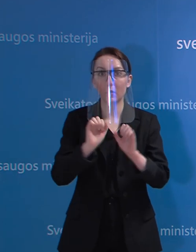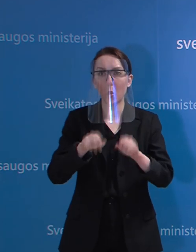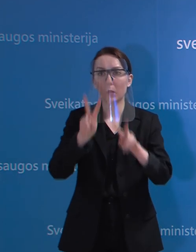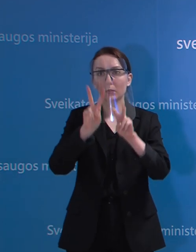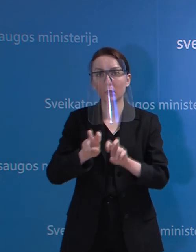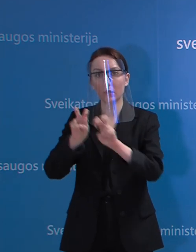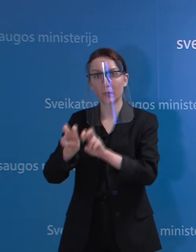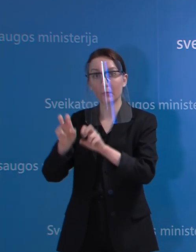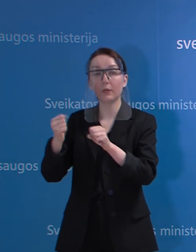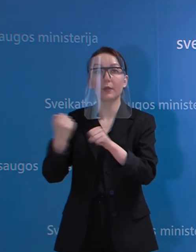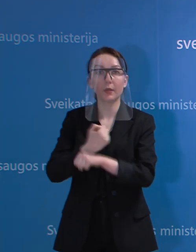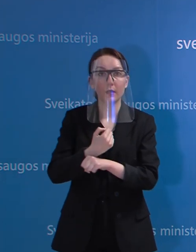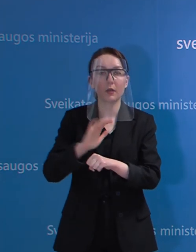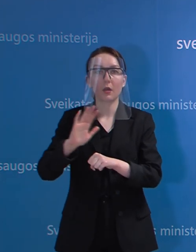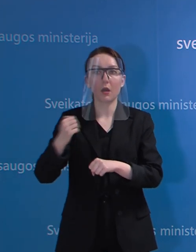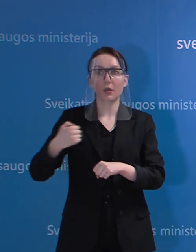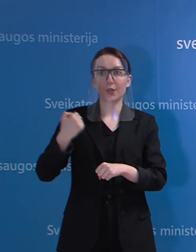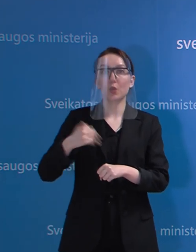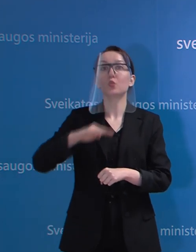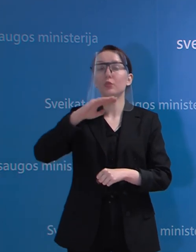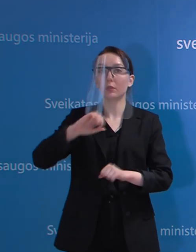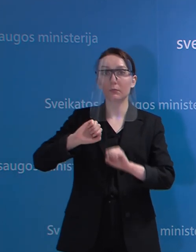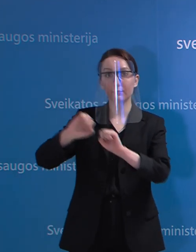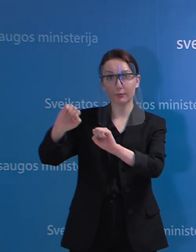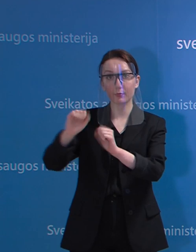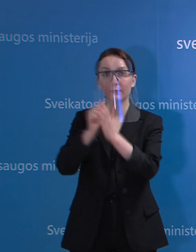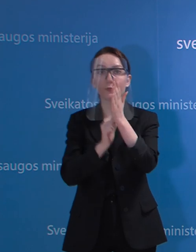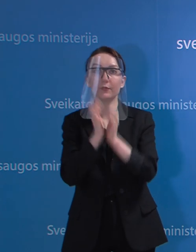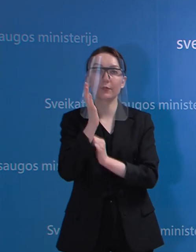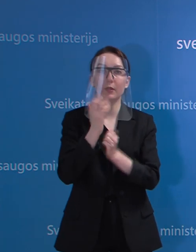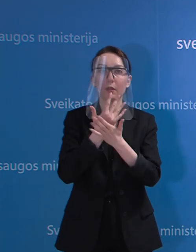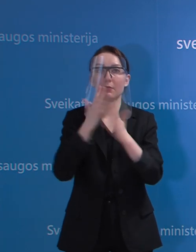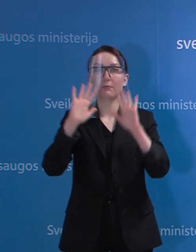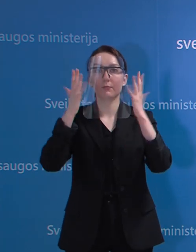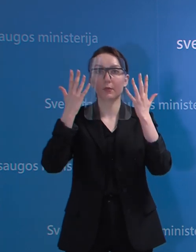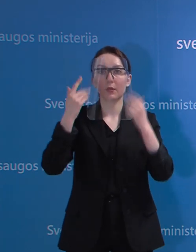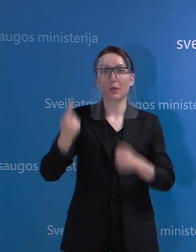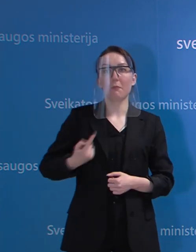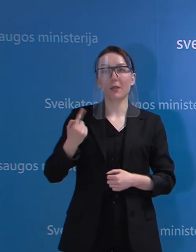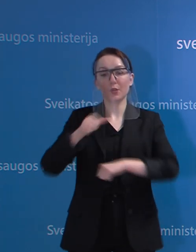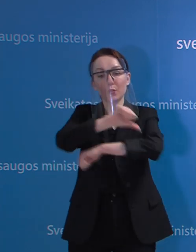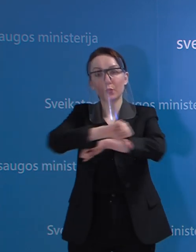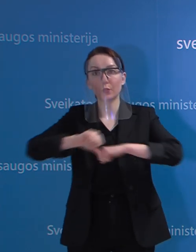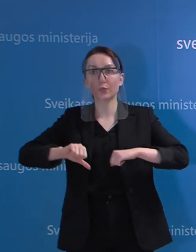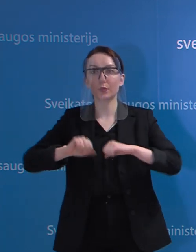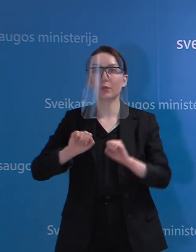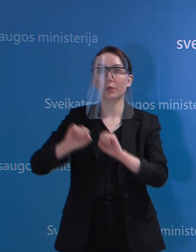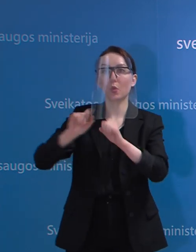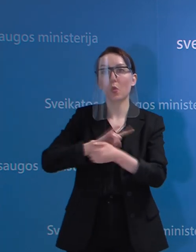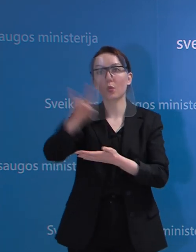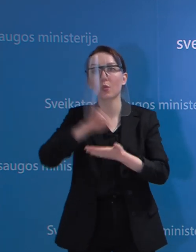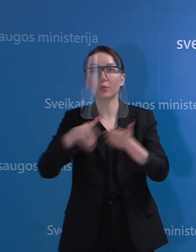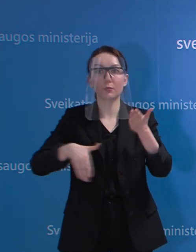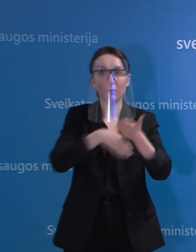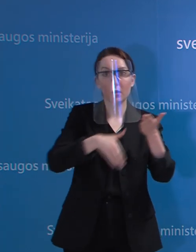tyrimų skaičių kariuomenį, ar kariai turi pakankamai apsaugos priemonių, kai padeda būdėti pasienio postose, oro uostose?